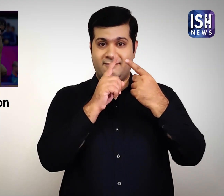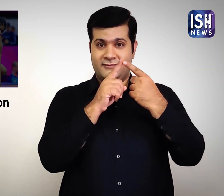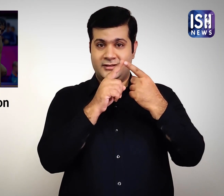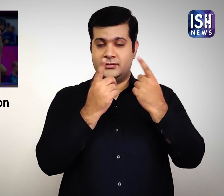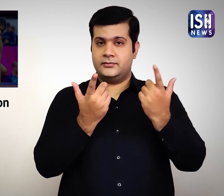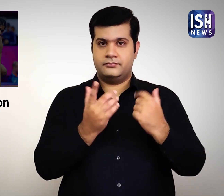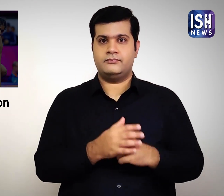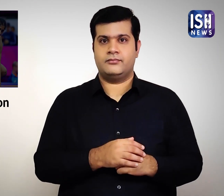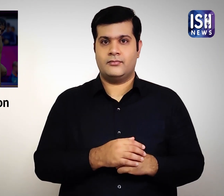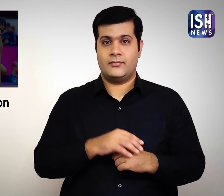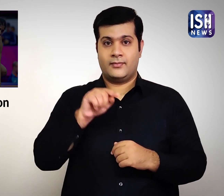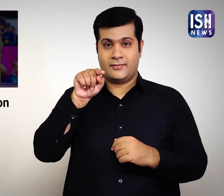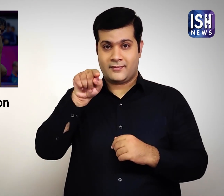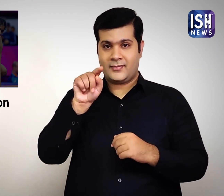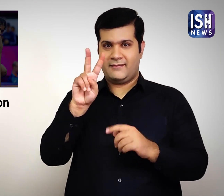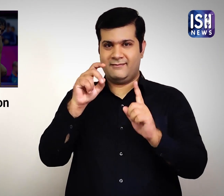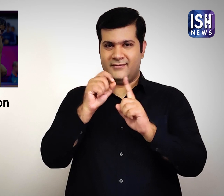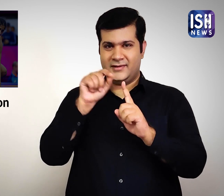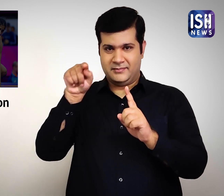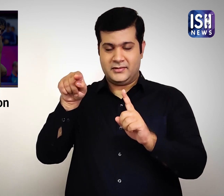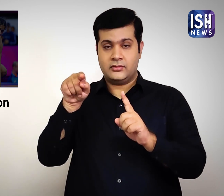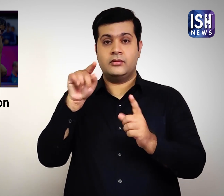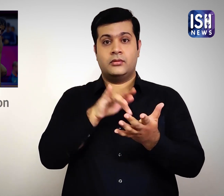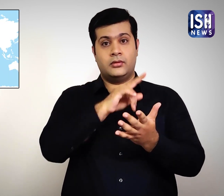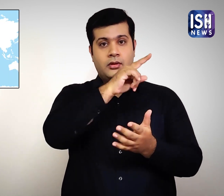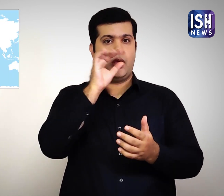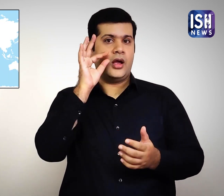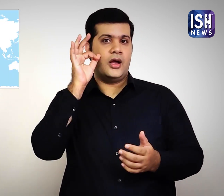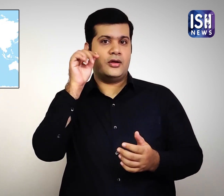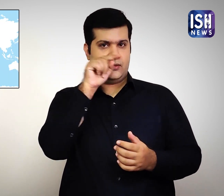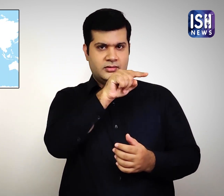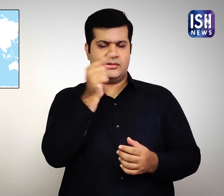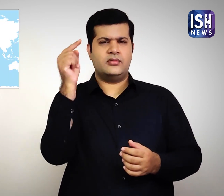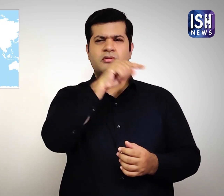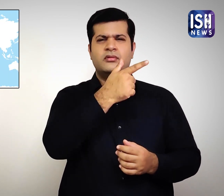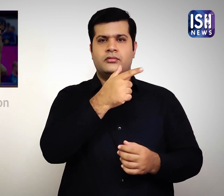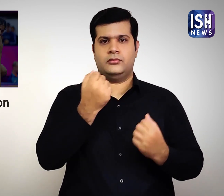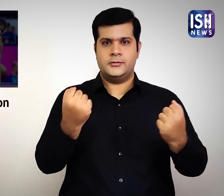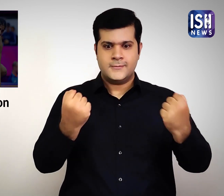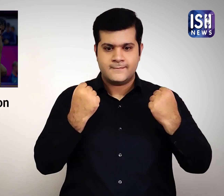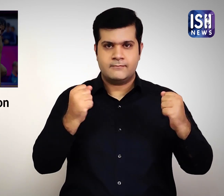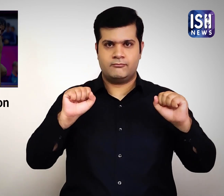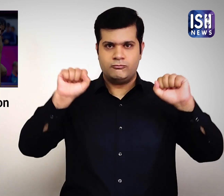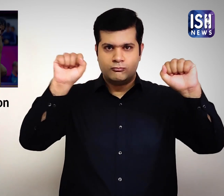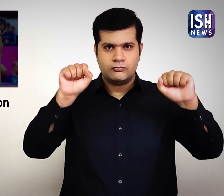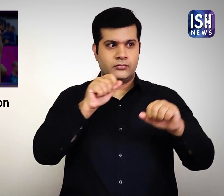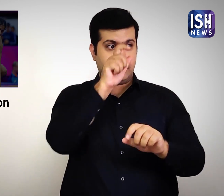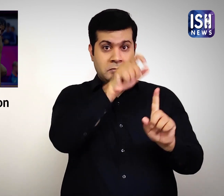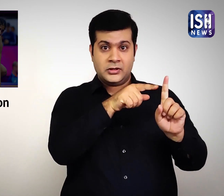विनेश हंगरी में अपने कोच वॉलर एकस के साथ प्रशिक्षन कर रही